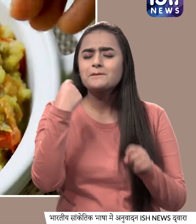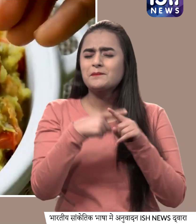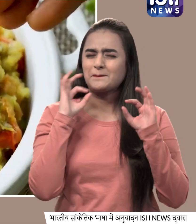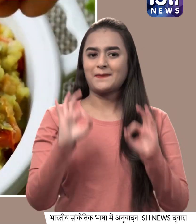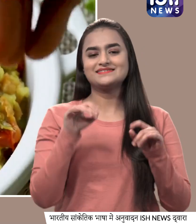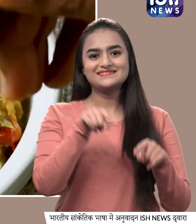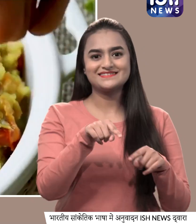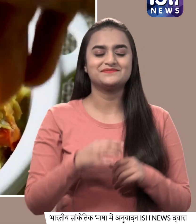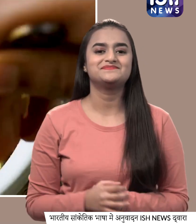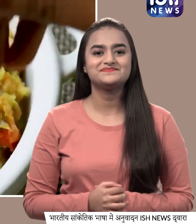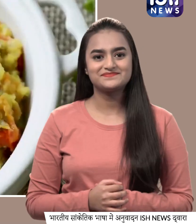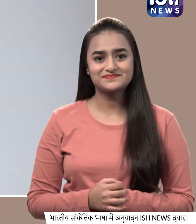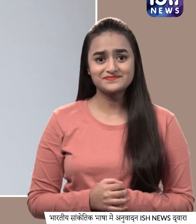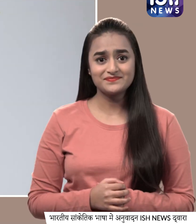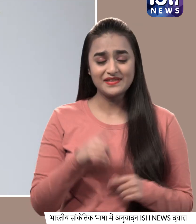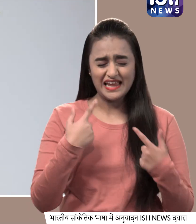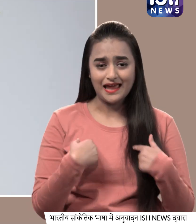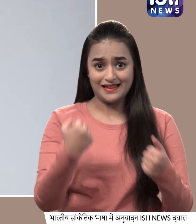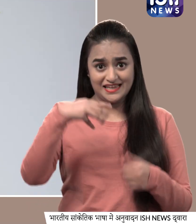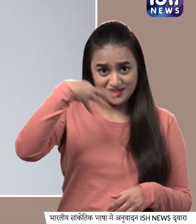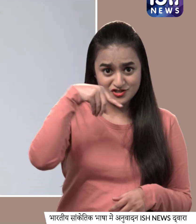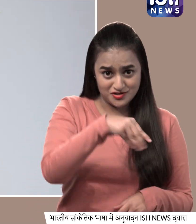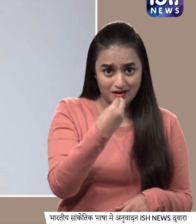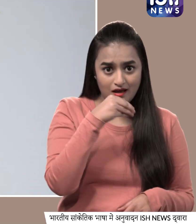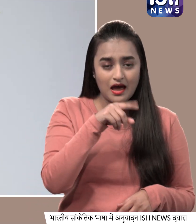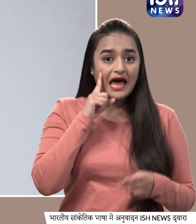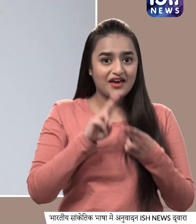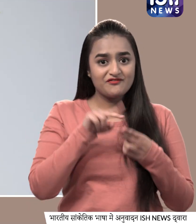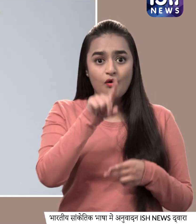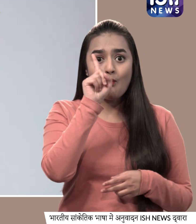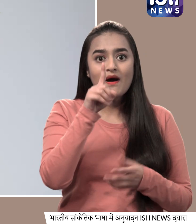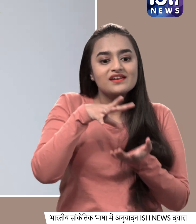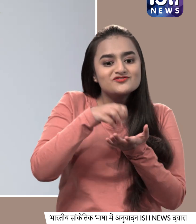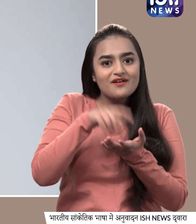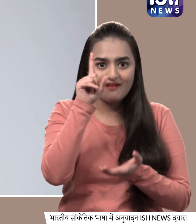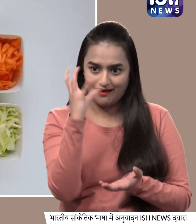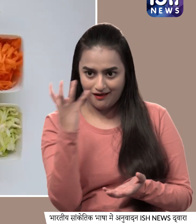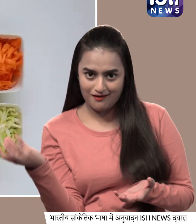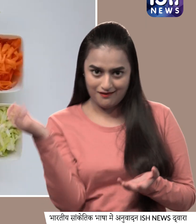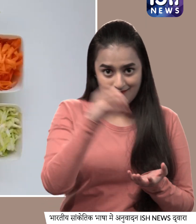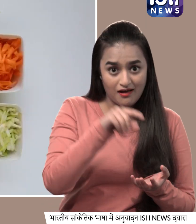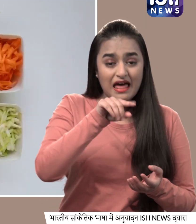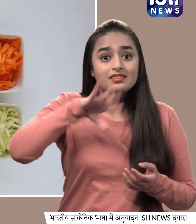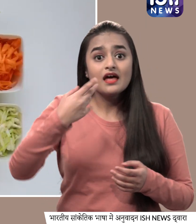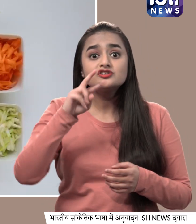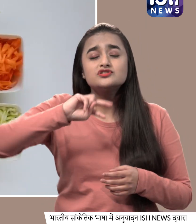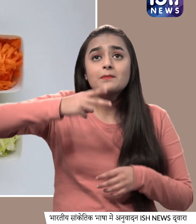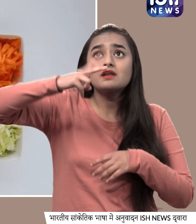लिए। सात्विक खिच्री में अगर हम एक कप चावल यूज करते हैं तो उससे चार गुना जादा सबजी